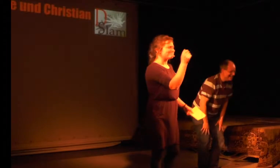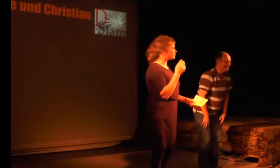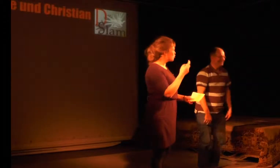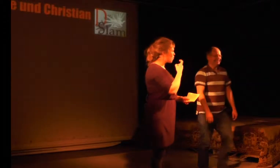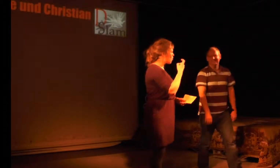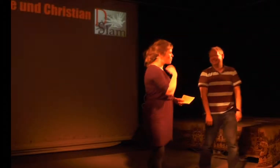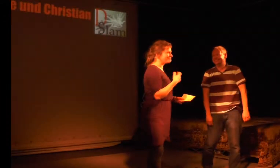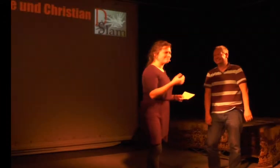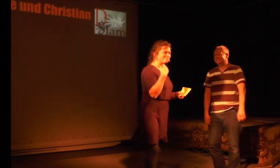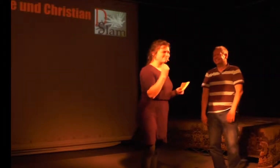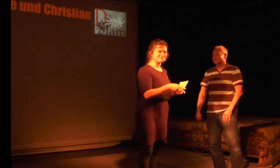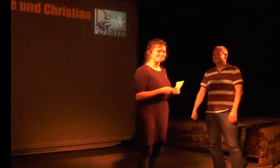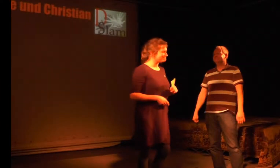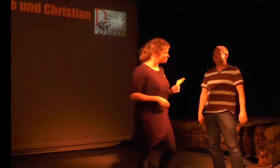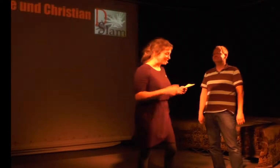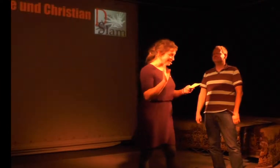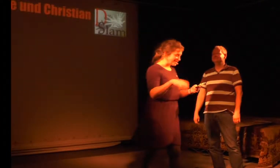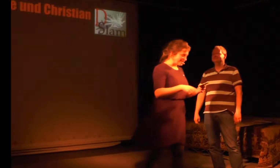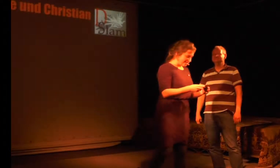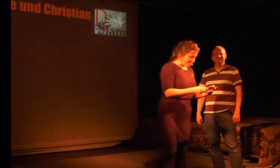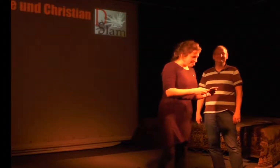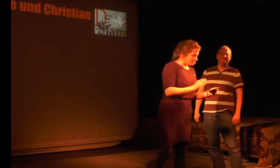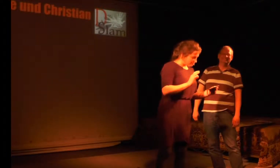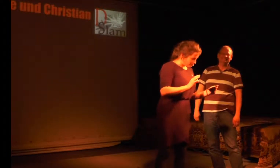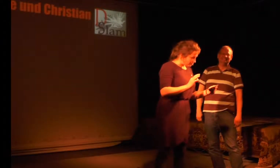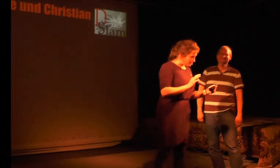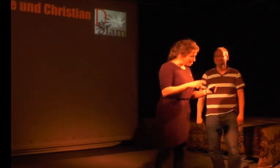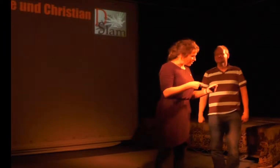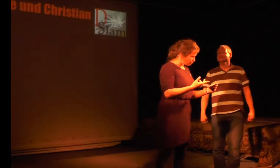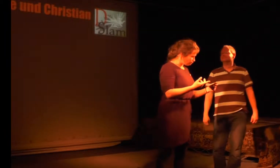die Frauentoilette ist oben. Ja, naja, dann muss man ja noch mal eine Etage laufen.